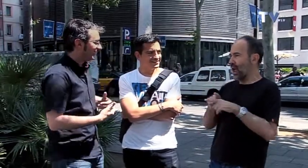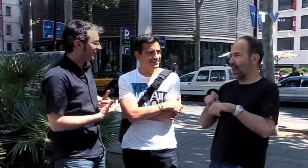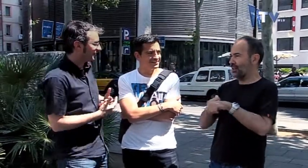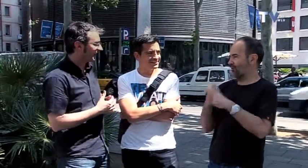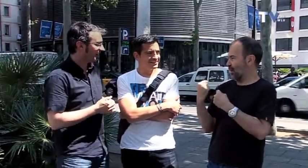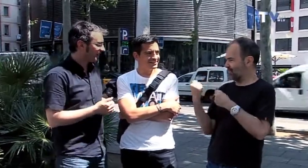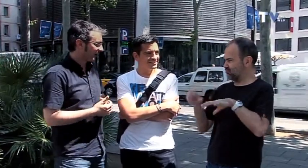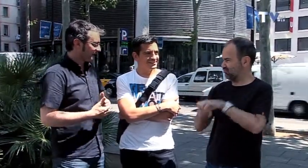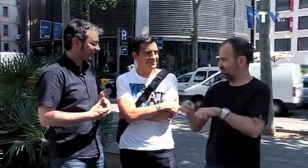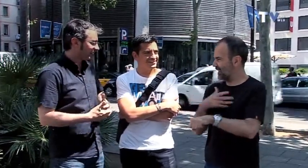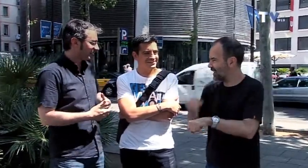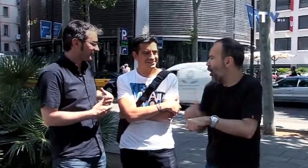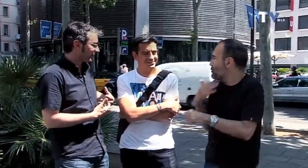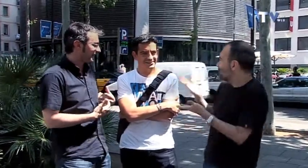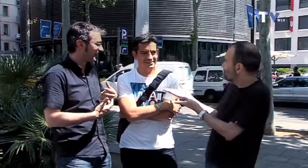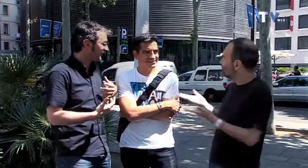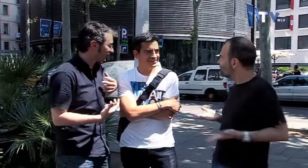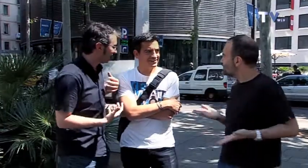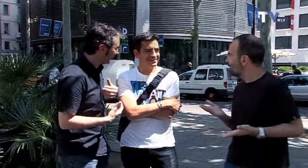has venido aquí a conquistarnos, o qué, no sé.